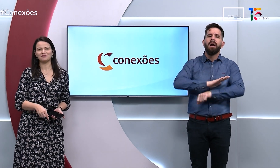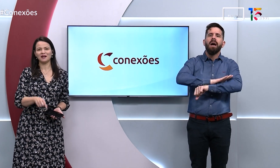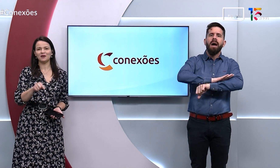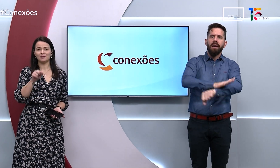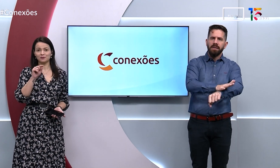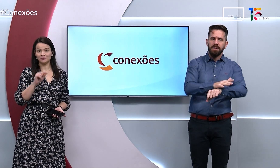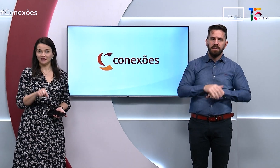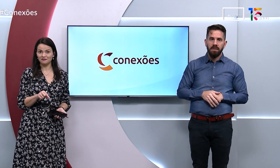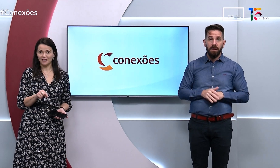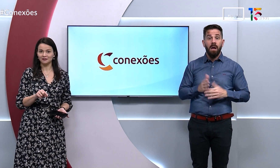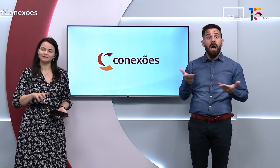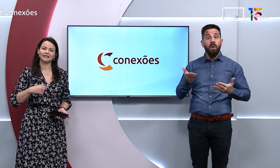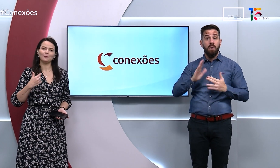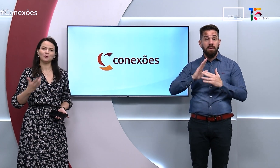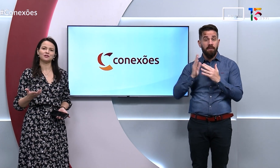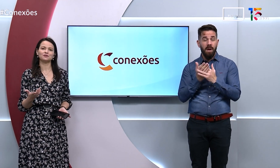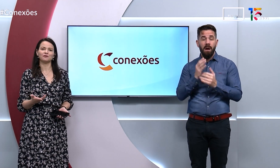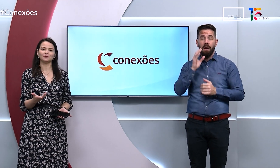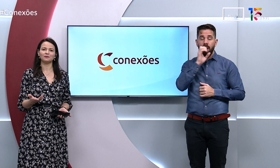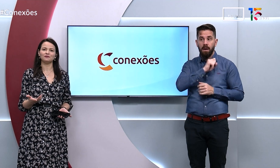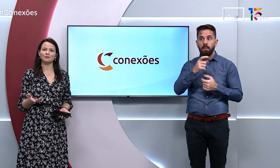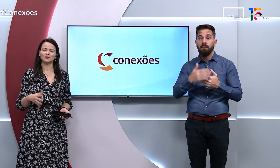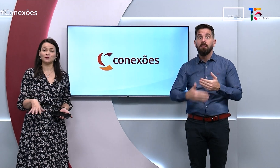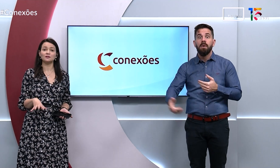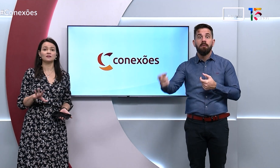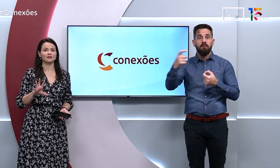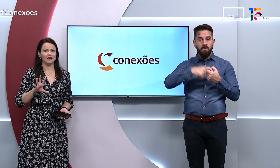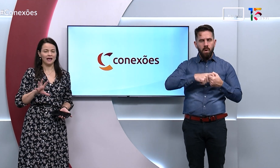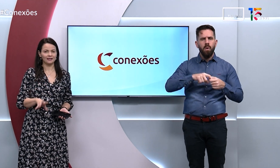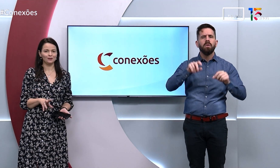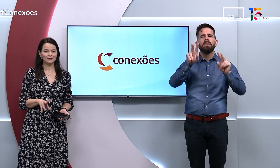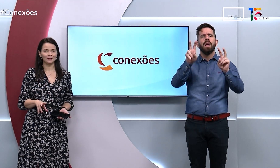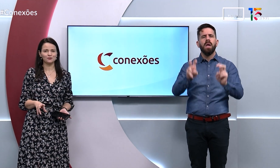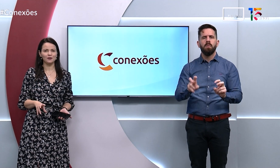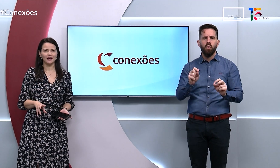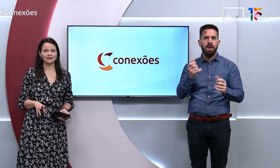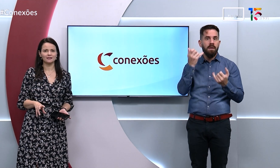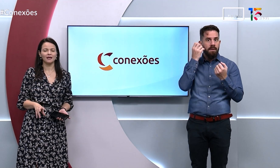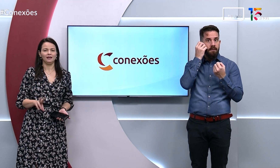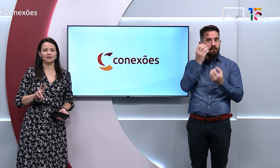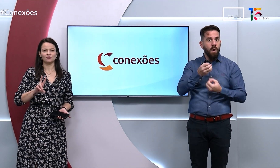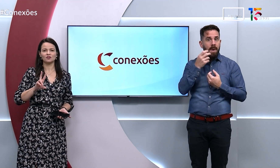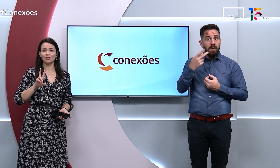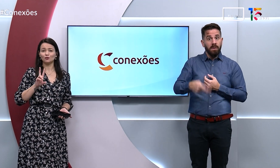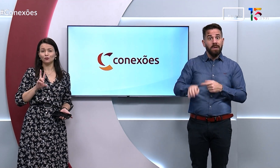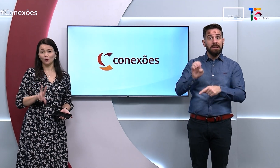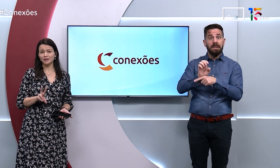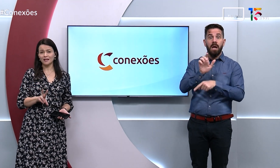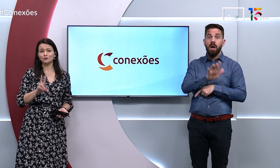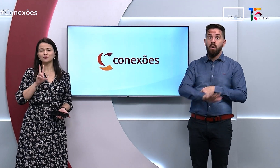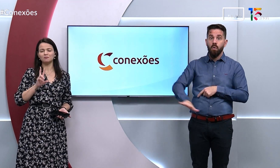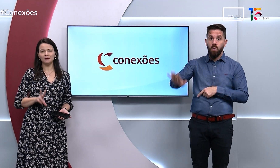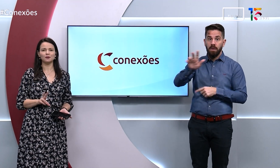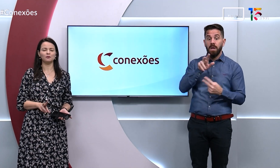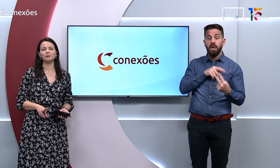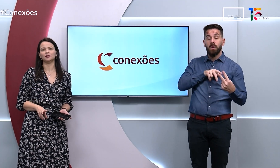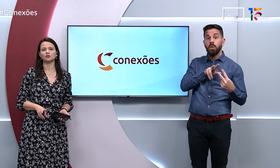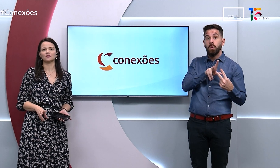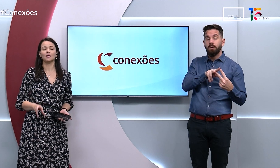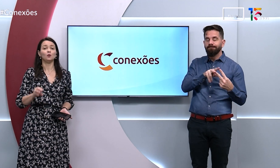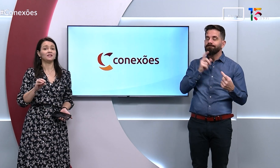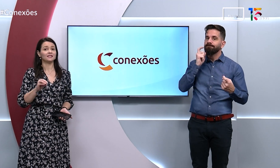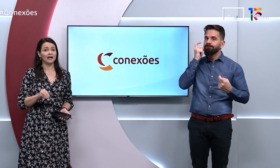A gente vai agora para um intervalo. Daqui a pouco a gente volta com informações aqui do estado de Goiás. E a gente tem dois dados bem